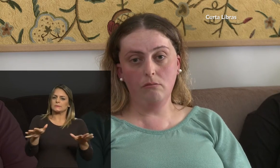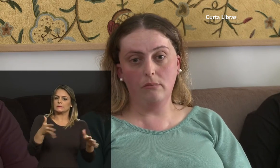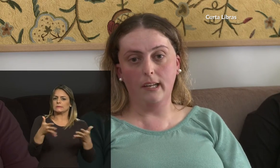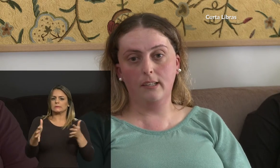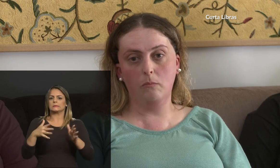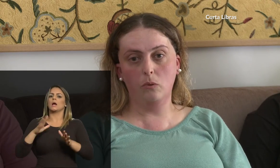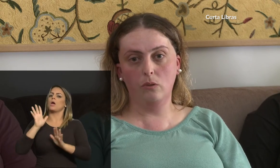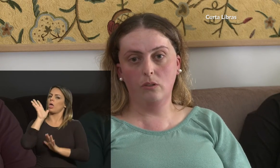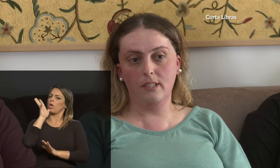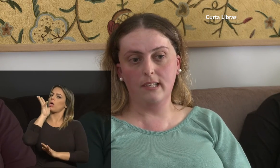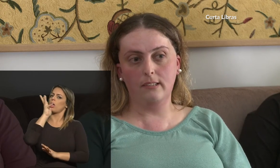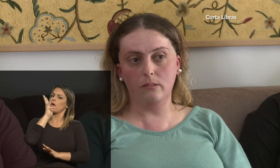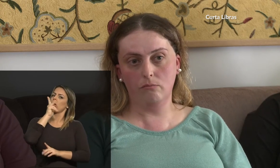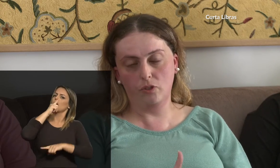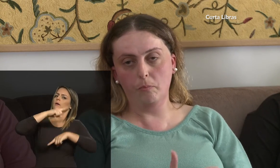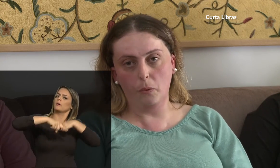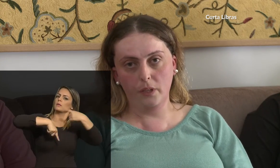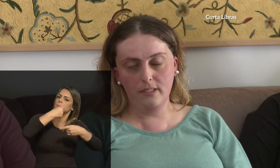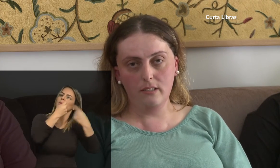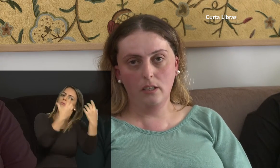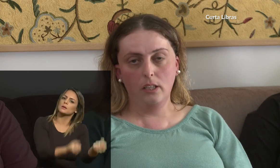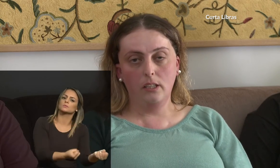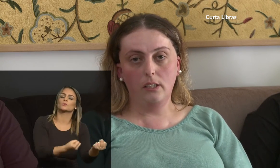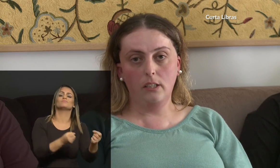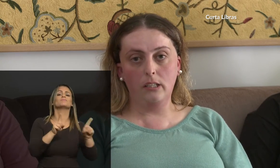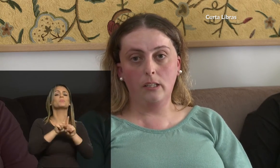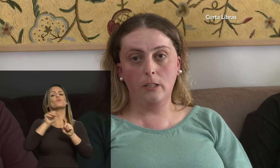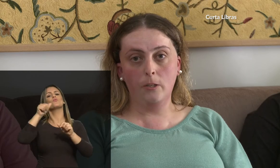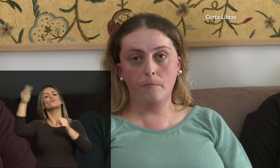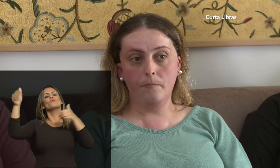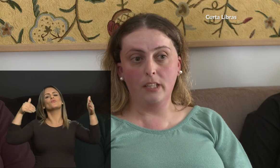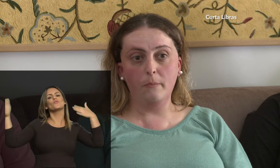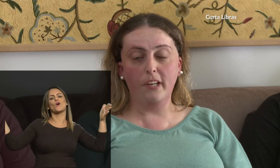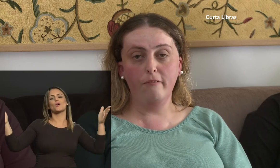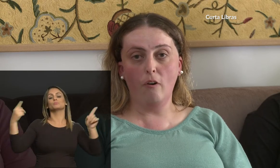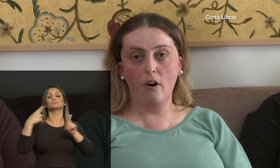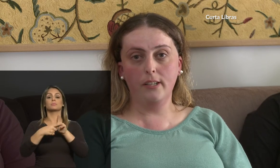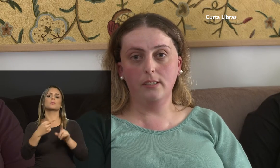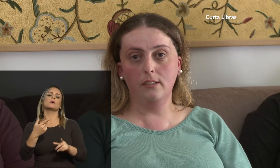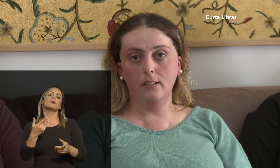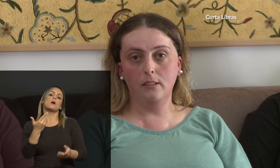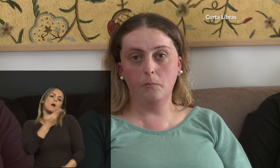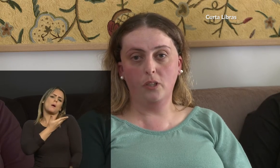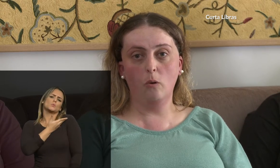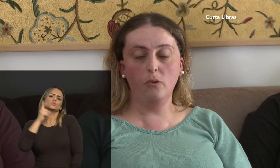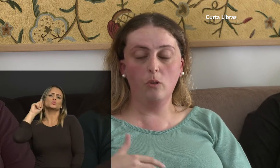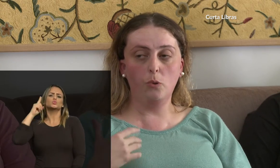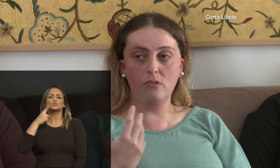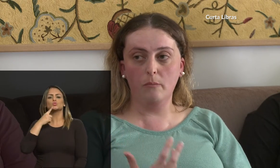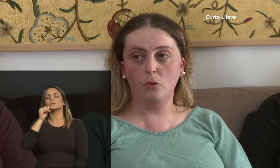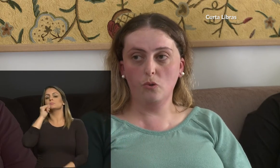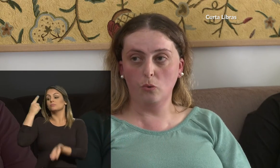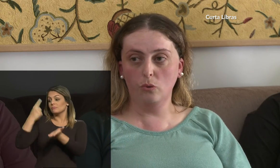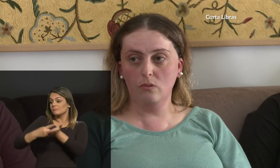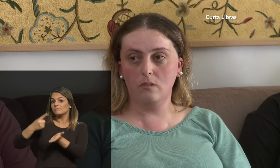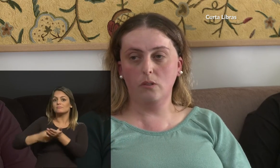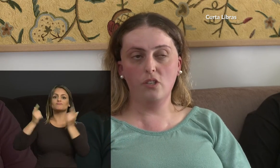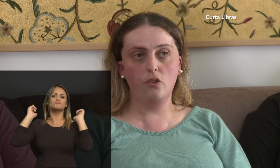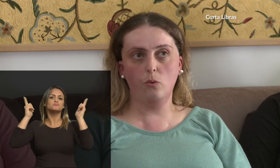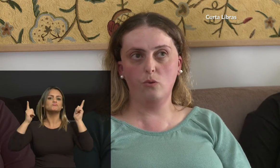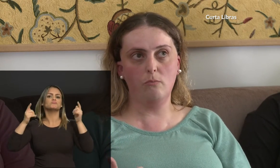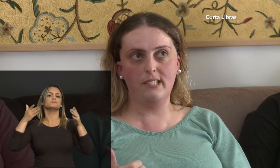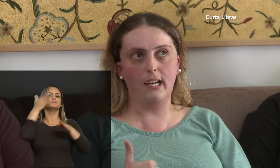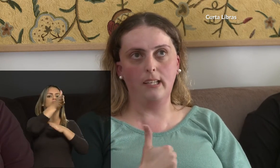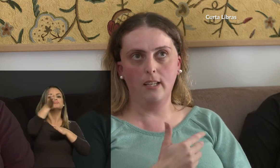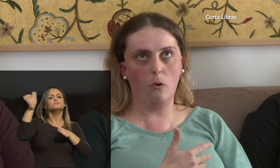muito, né. Acabou aceitando depois. E também fora, porque como eu tenho muitos amigos surdos,